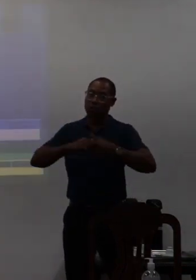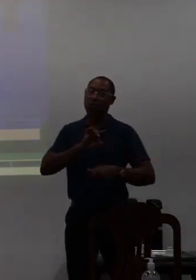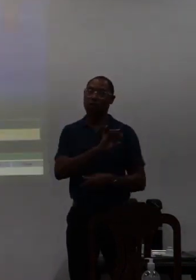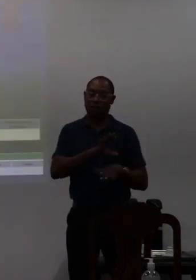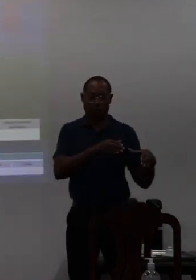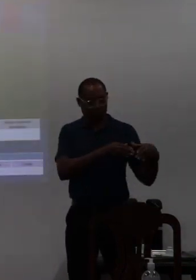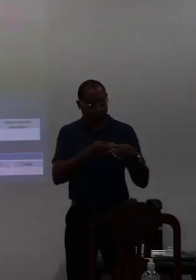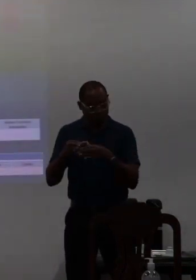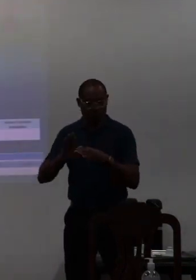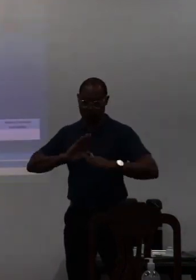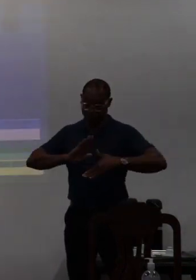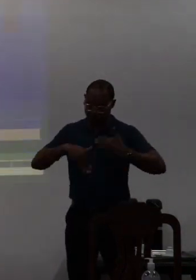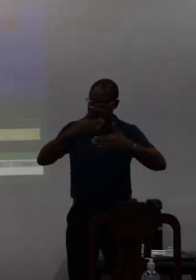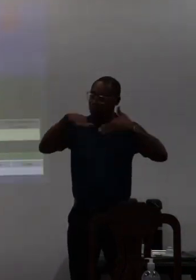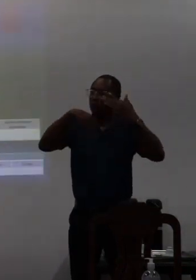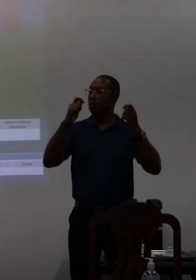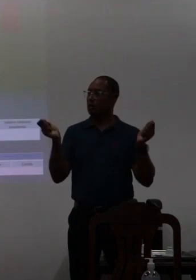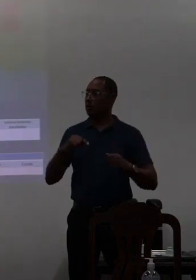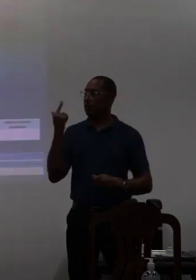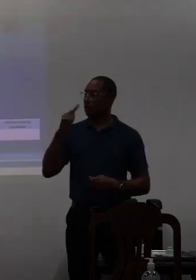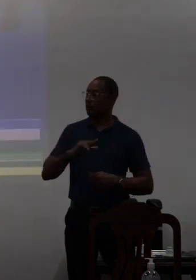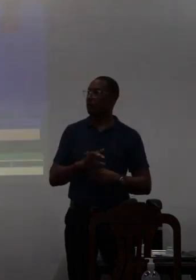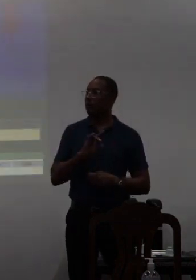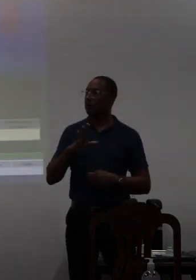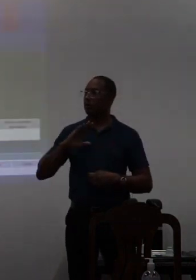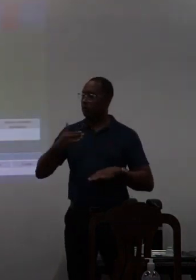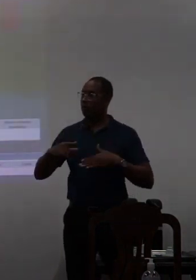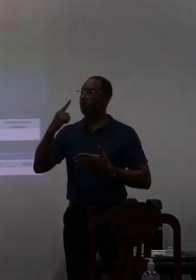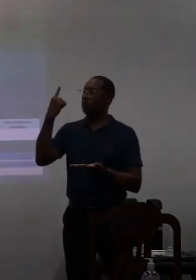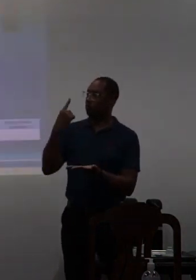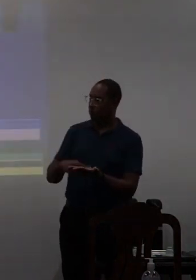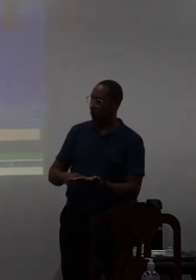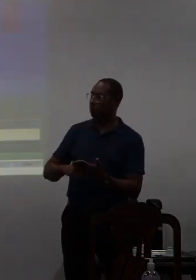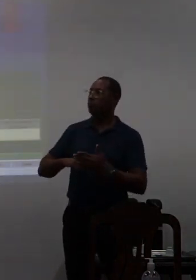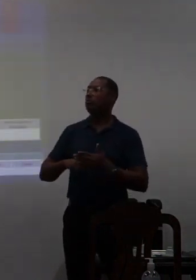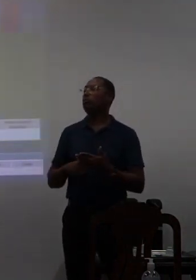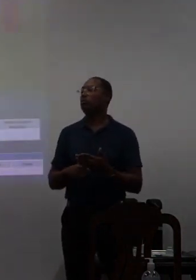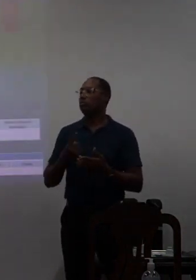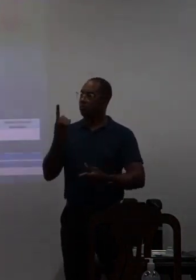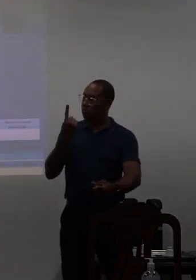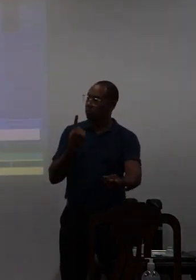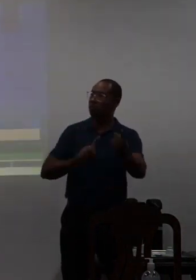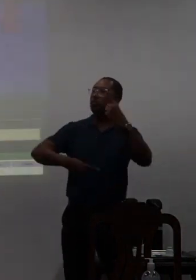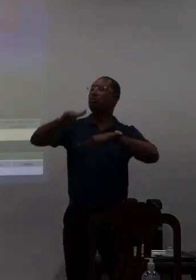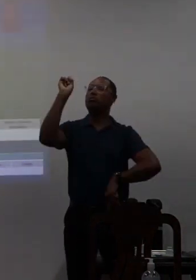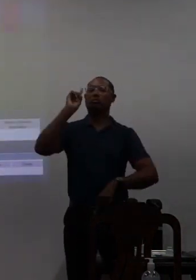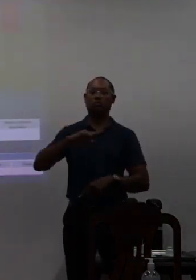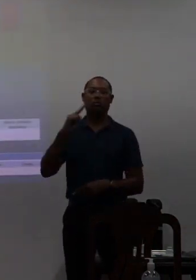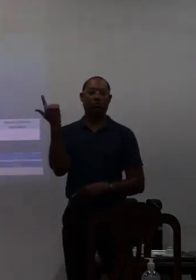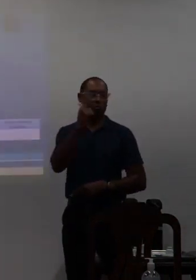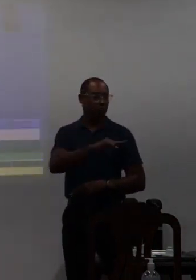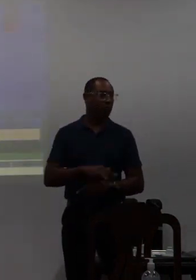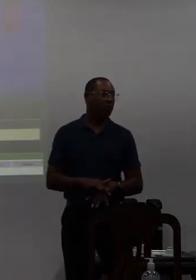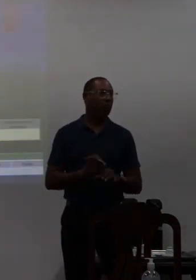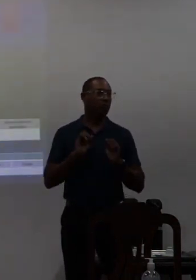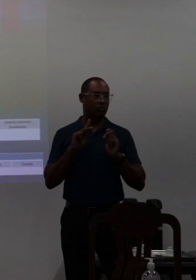cada setor vai desenvolver para que cada iniciativa pactuada seja executada